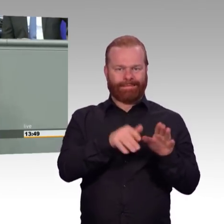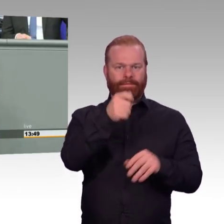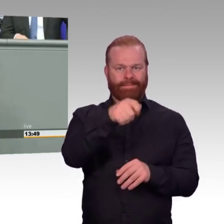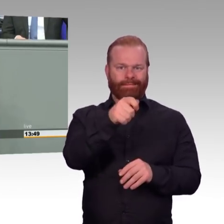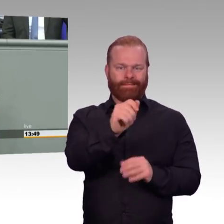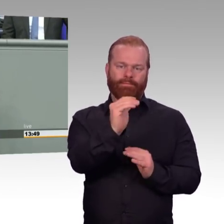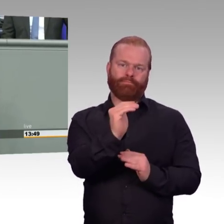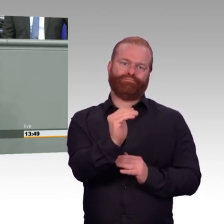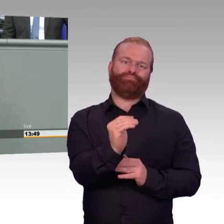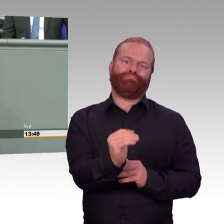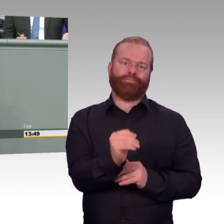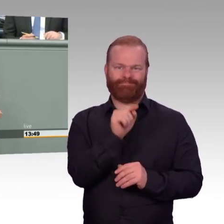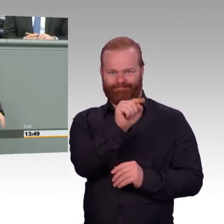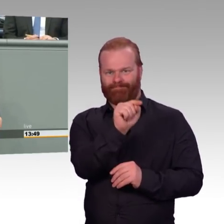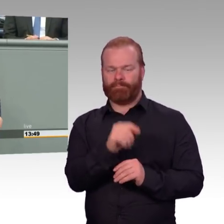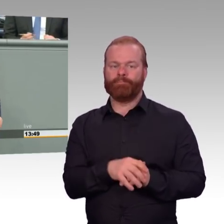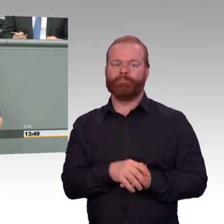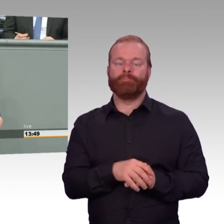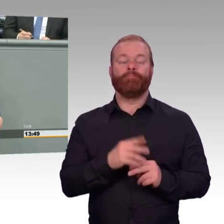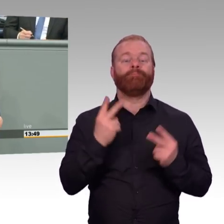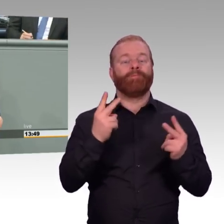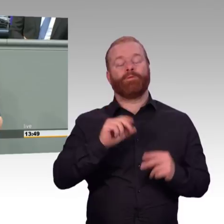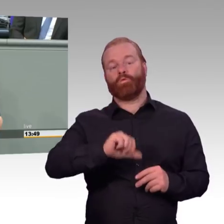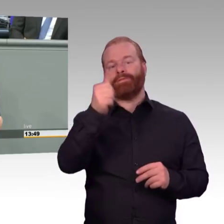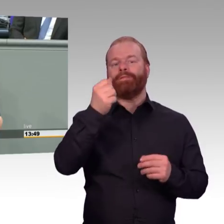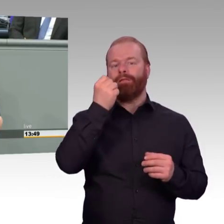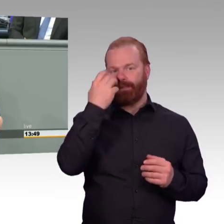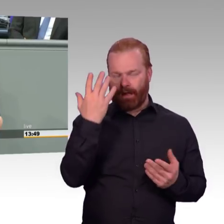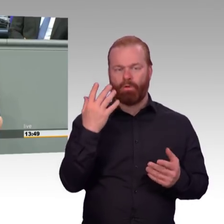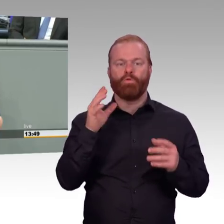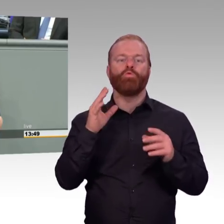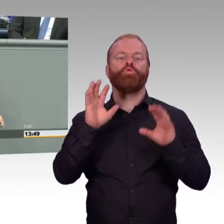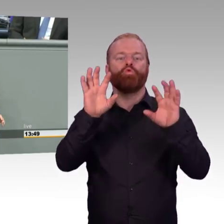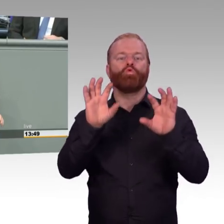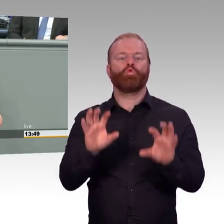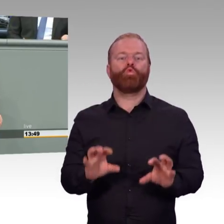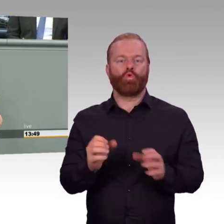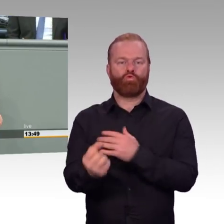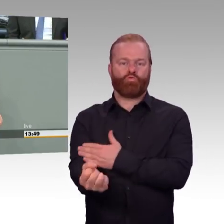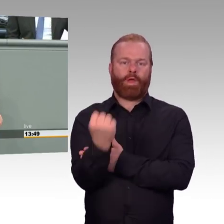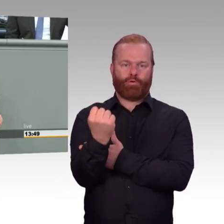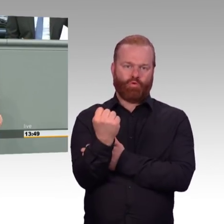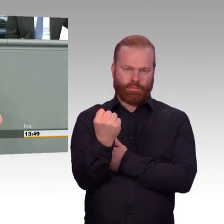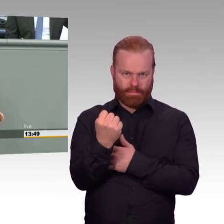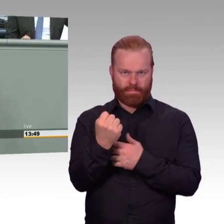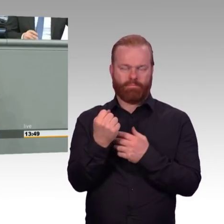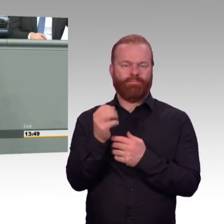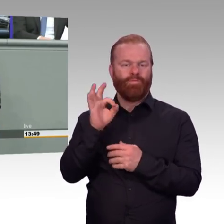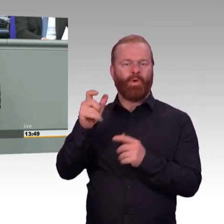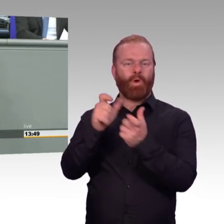Und wir halten hier eben Wort. Die Eckpunkte des Strukturstärkungsgesetzes werden im Moment gerade abgestimmt. Wir brauchen